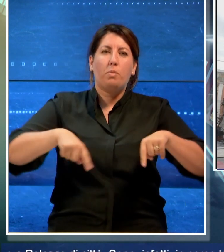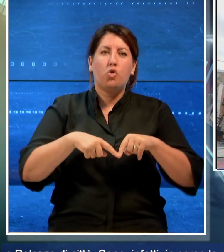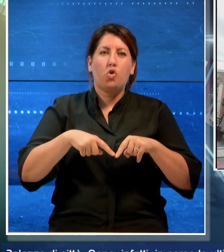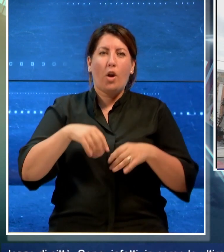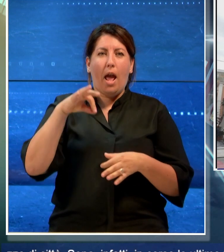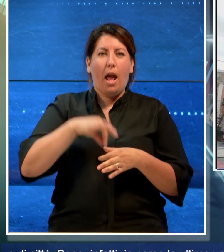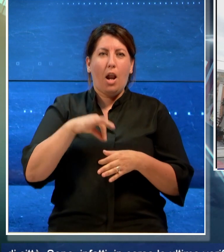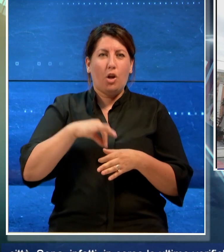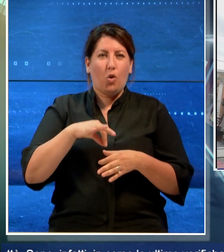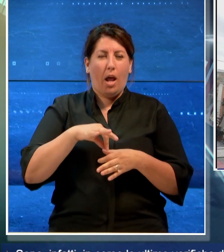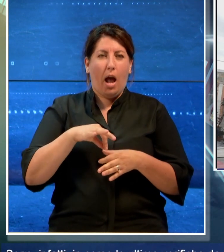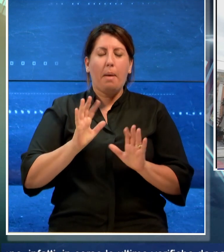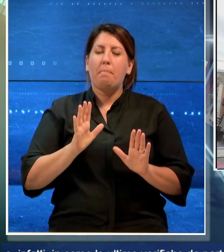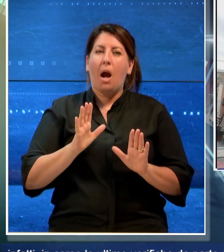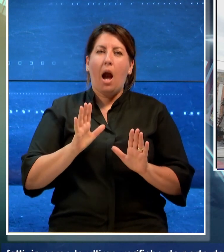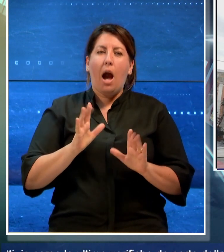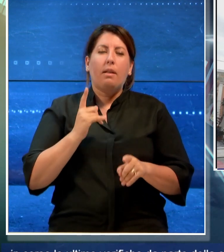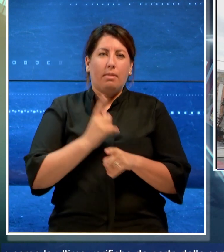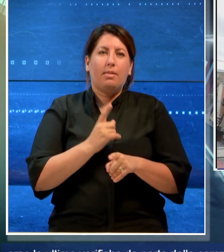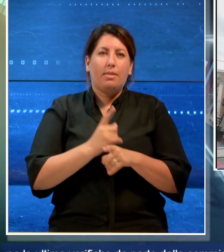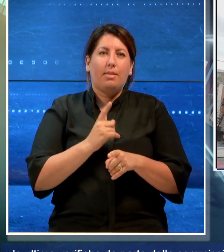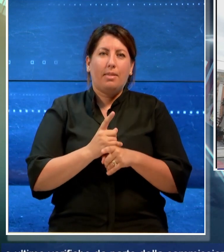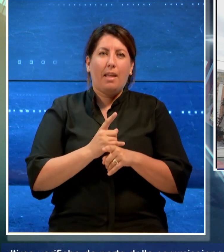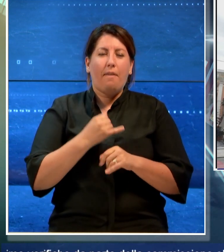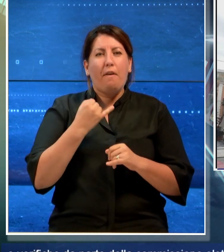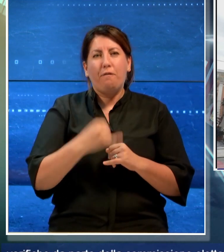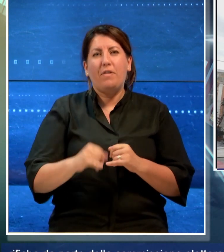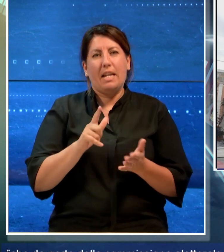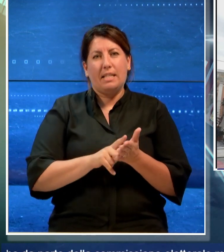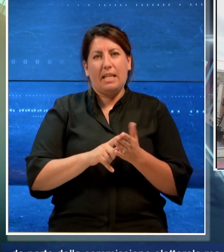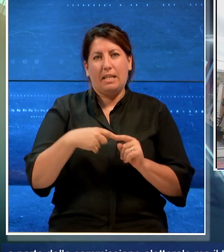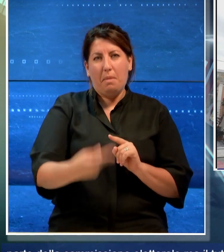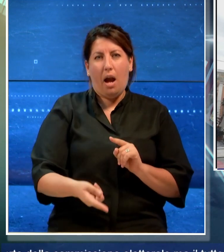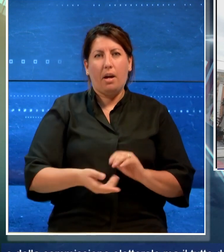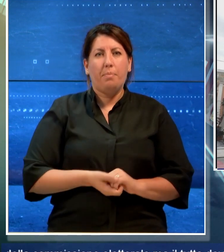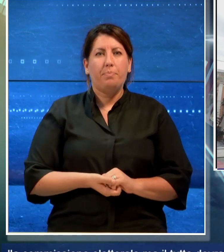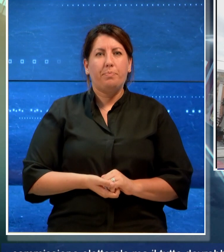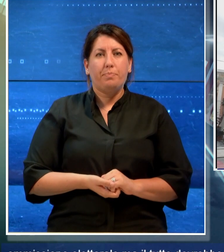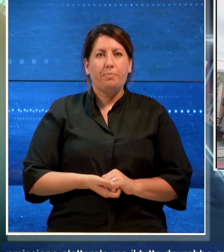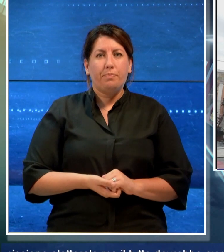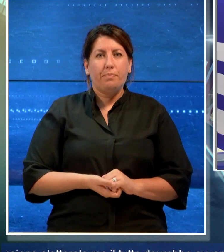elettorale, ma il tutto dovrebbe avvenire entro la fine della prossima settimana.